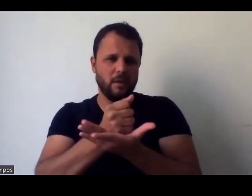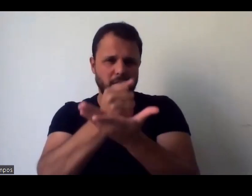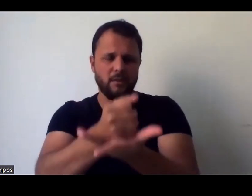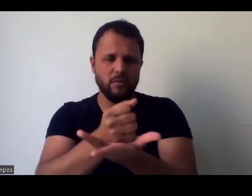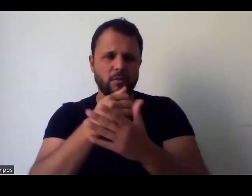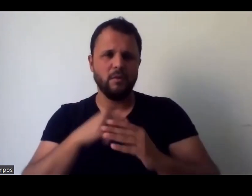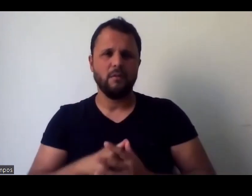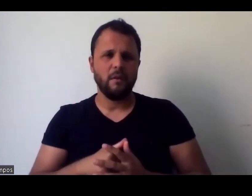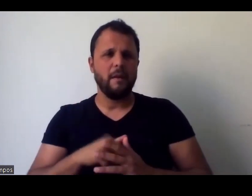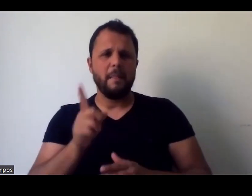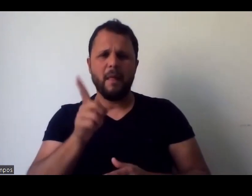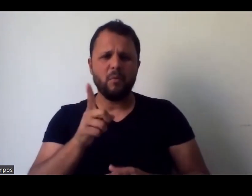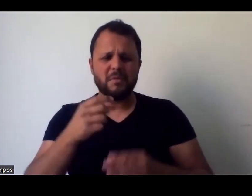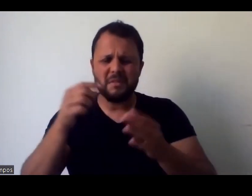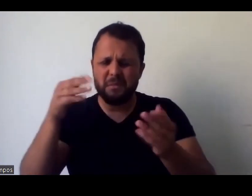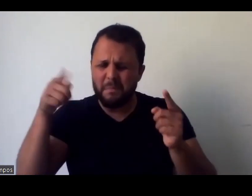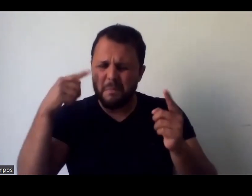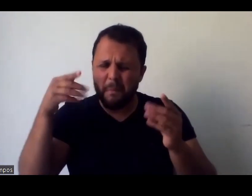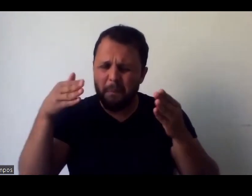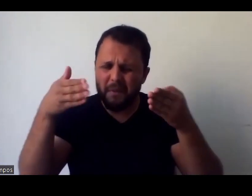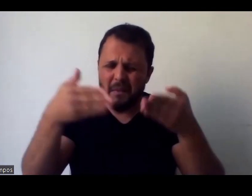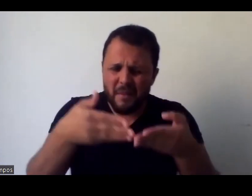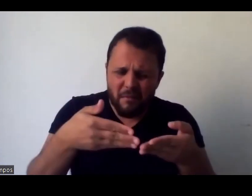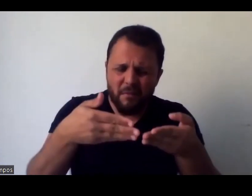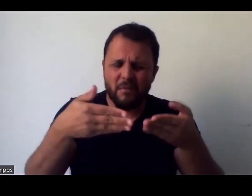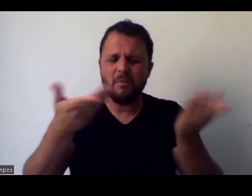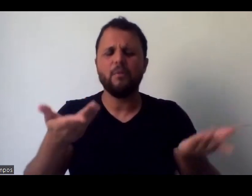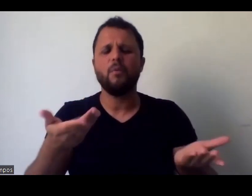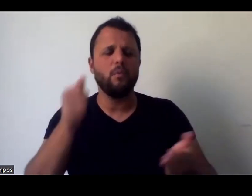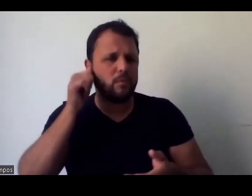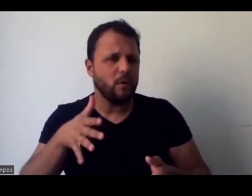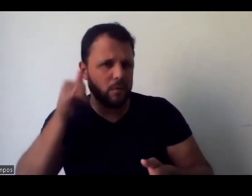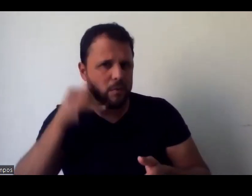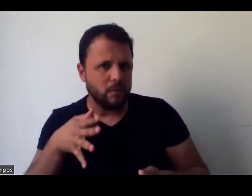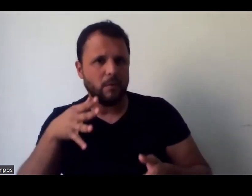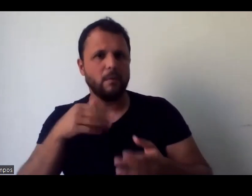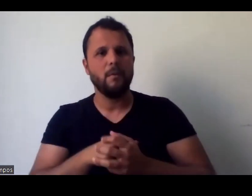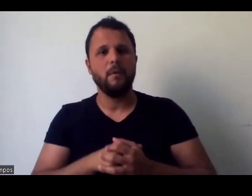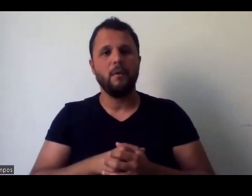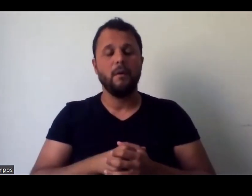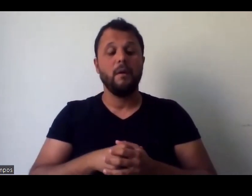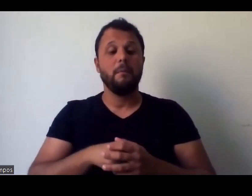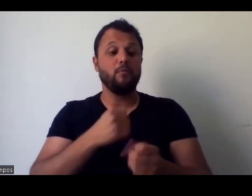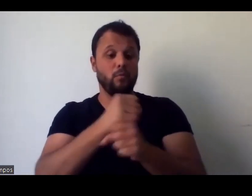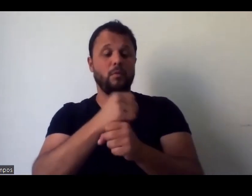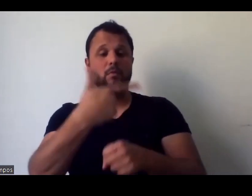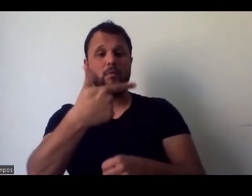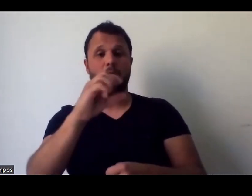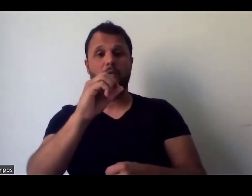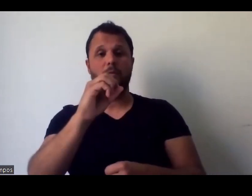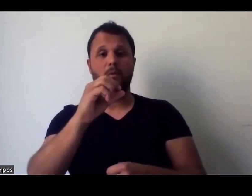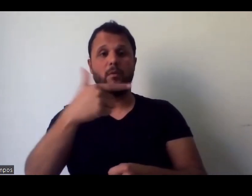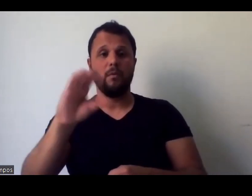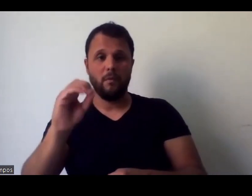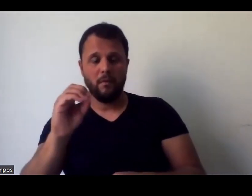museus, espaços culturais, mas também é uma ideia. Agora, em 2020, eu fiz um